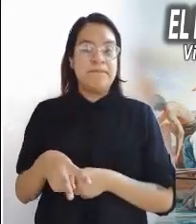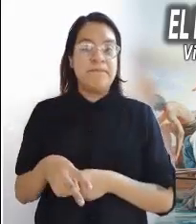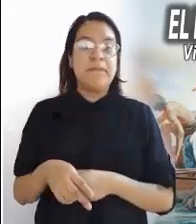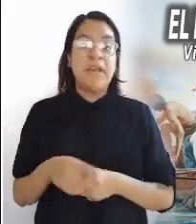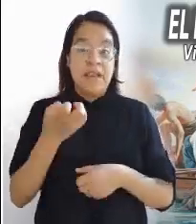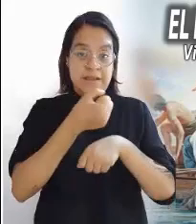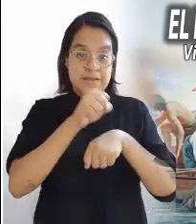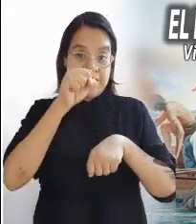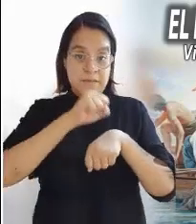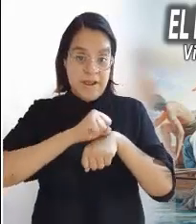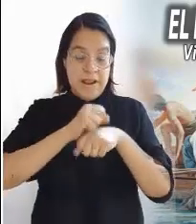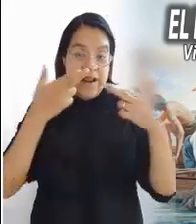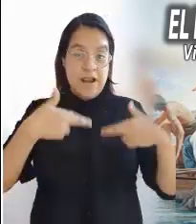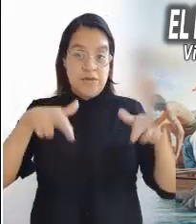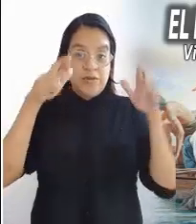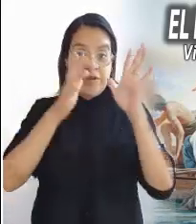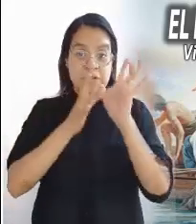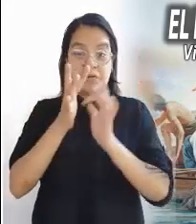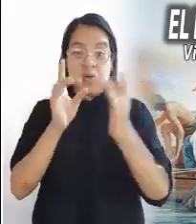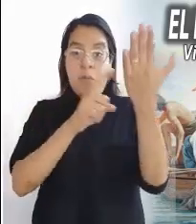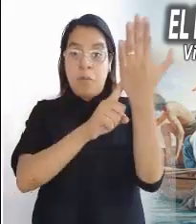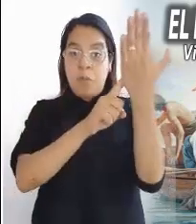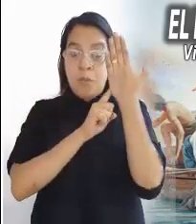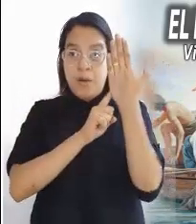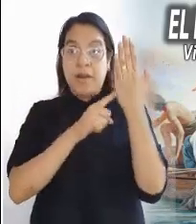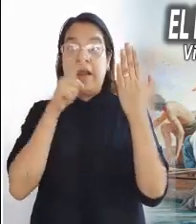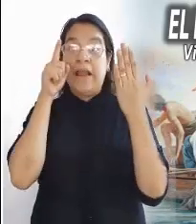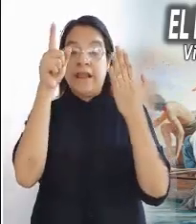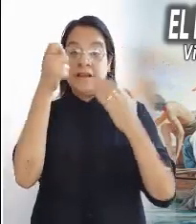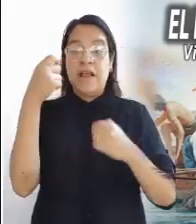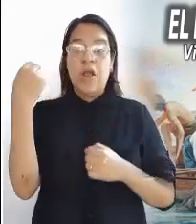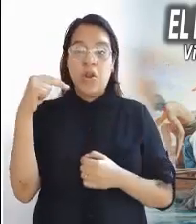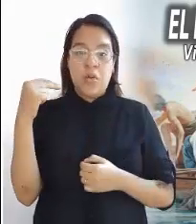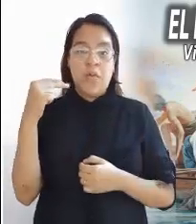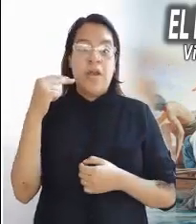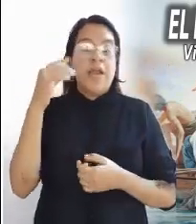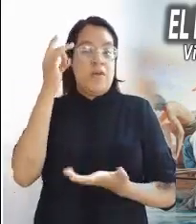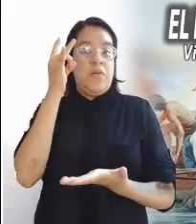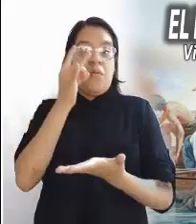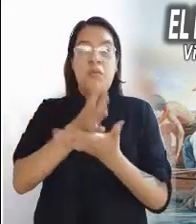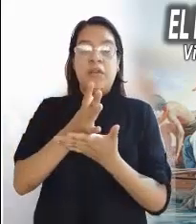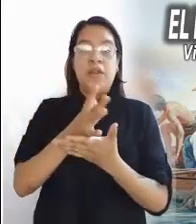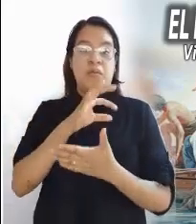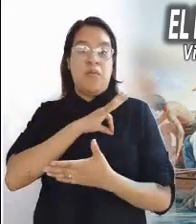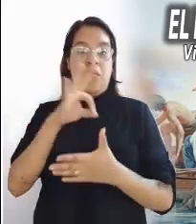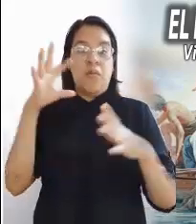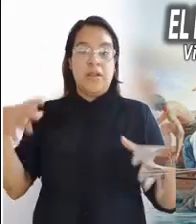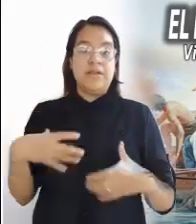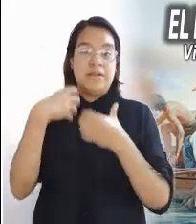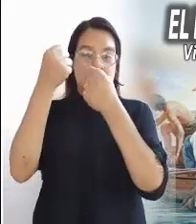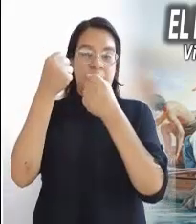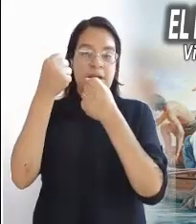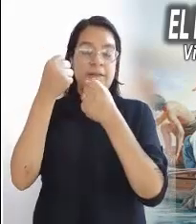Esta semana de resurrección, Cristo se nos presenta como el único nombre que nos trae salvación